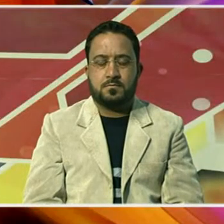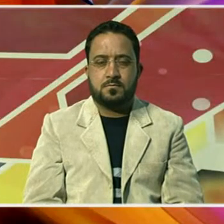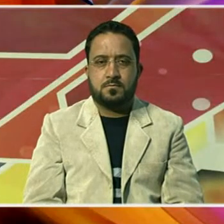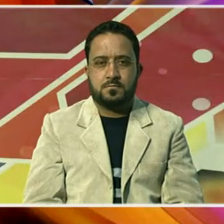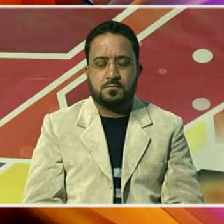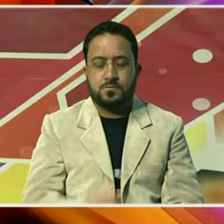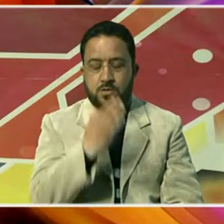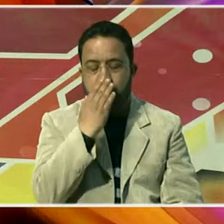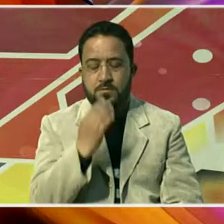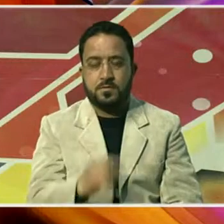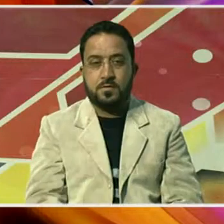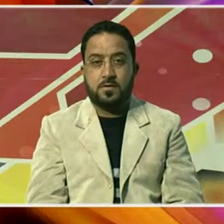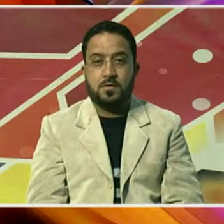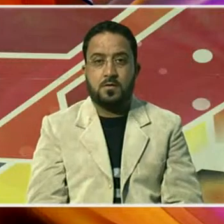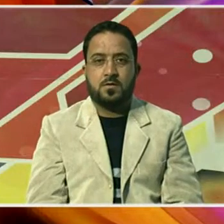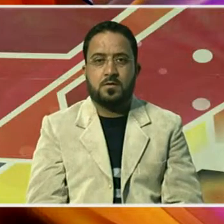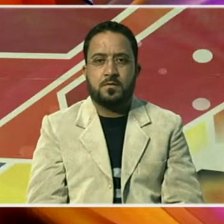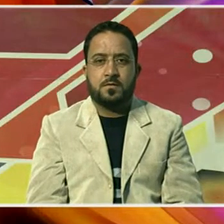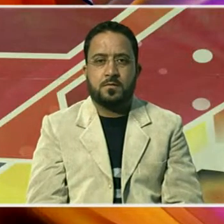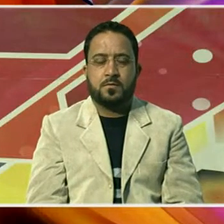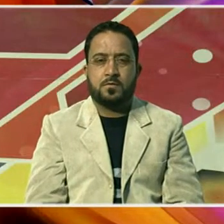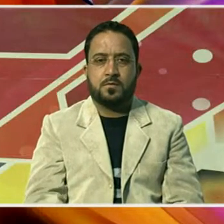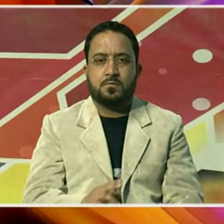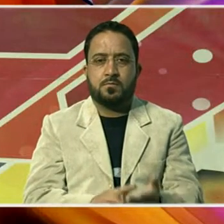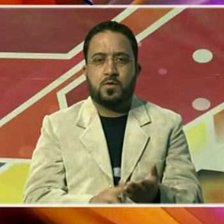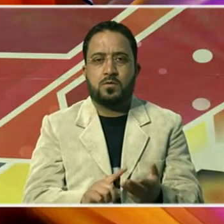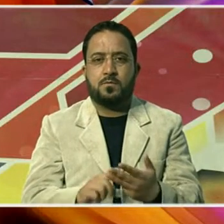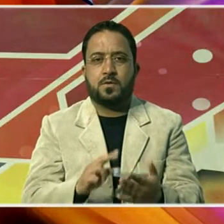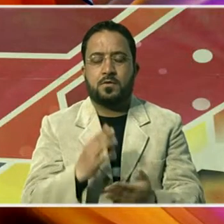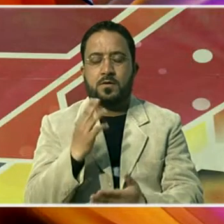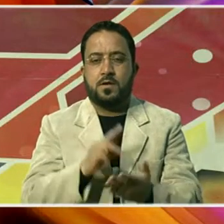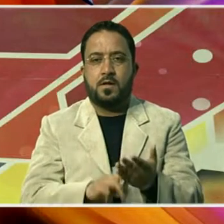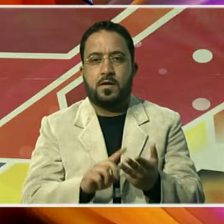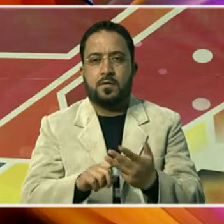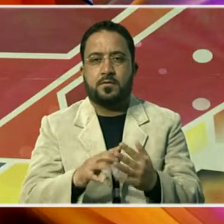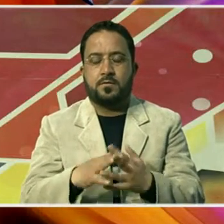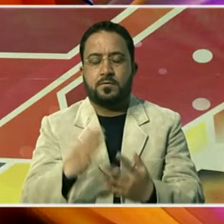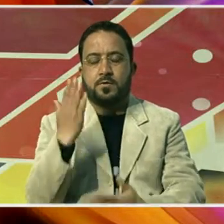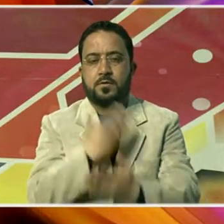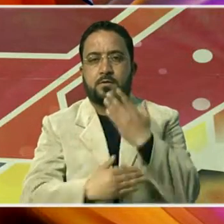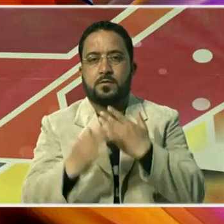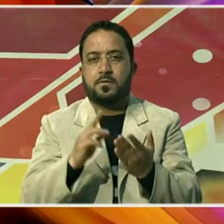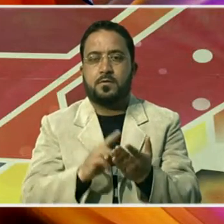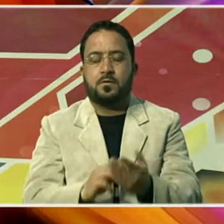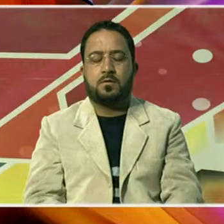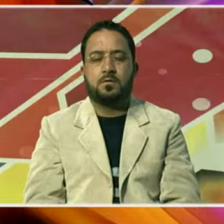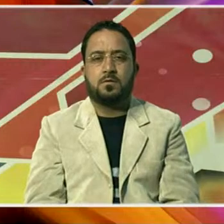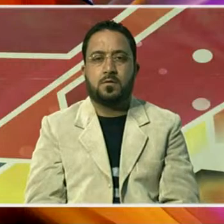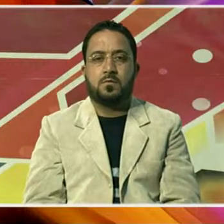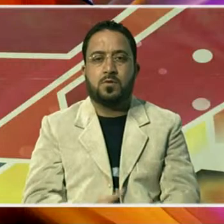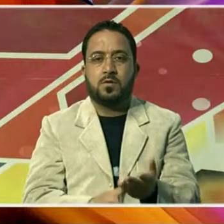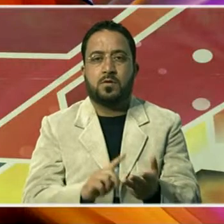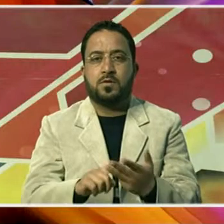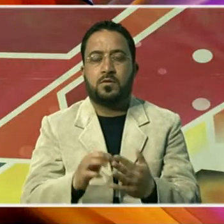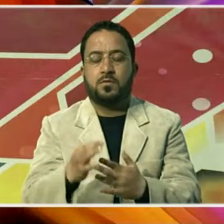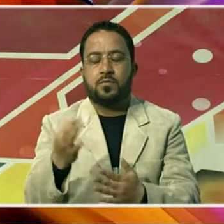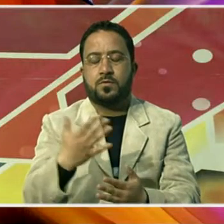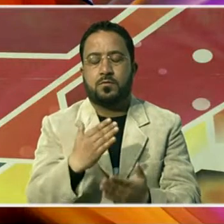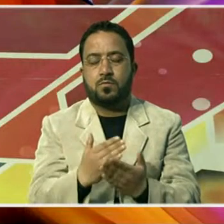اگر ناظرین پیش خدمت ہے قوت سمات سے محروم افراد کے لیے خبروں کا بلٹن